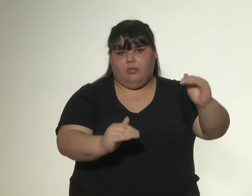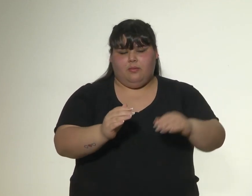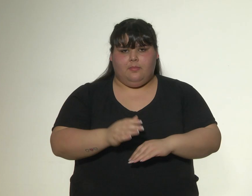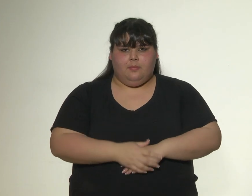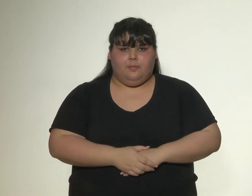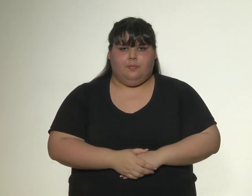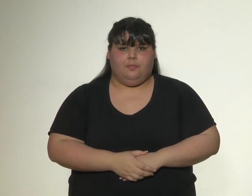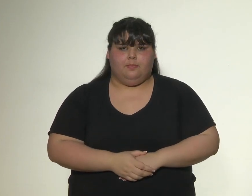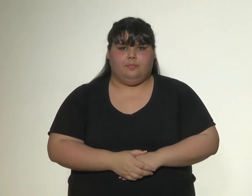¡Gracias! ¡Gracias! ¡Gracias! ¡Gracias!